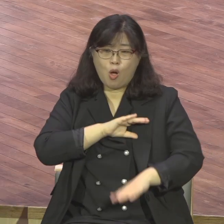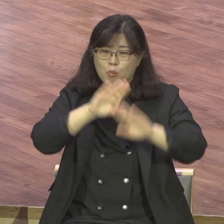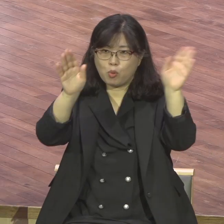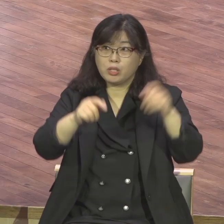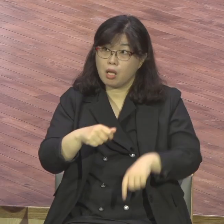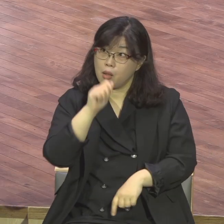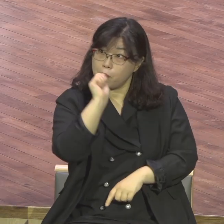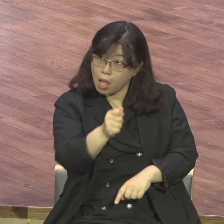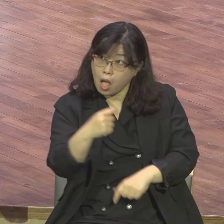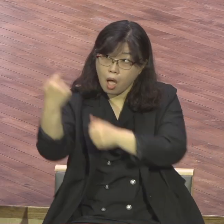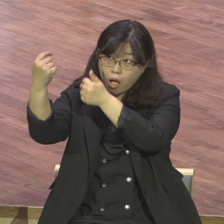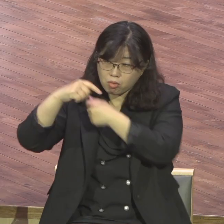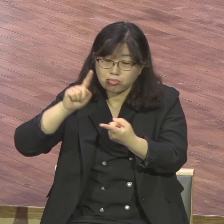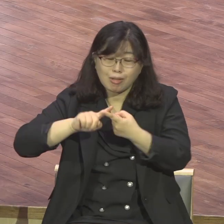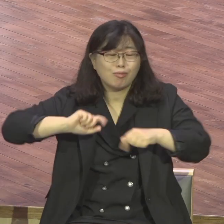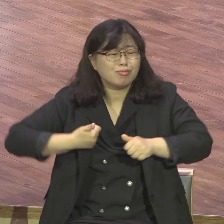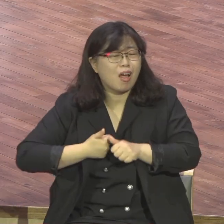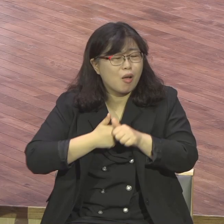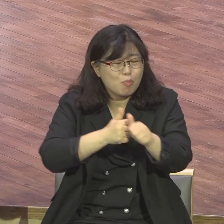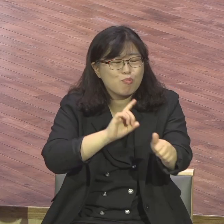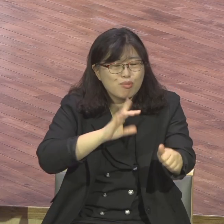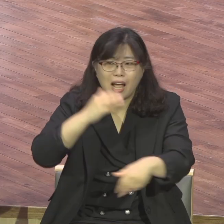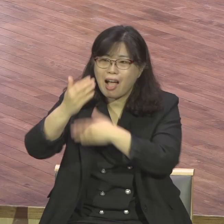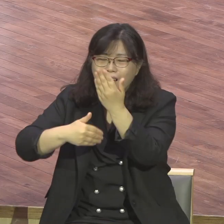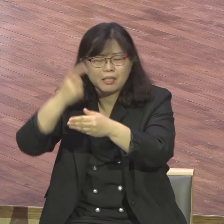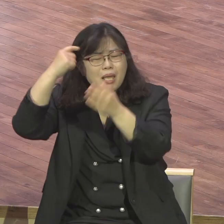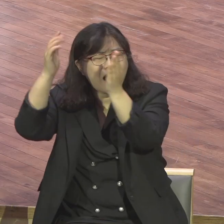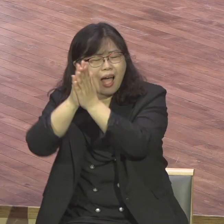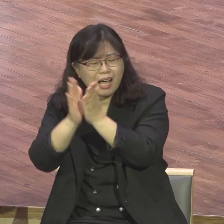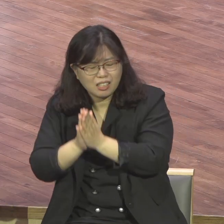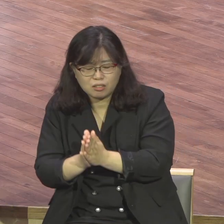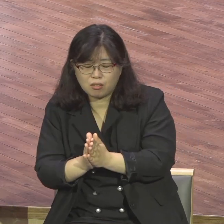믿음 믿음 하나님이 다 보셔서 사람은 속아도 하나님은 안 속잖아요